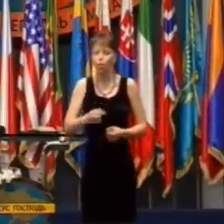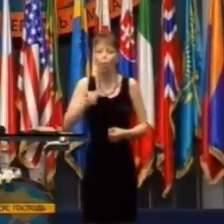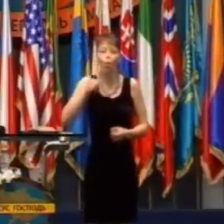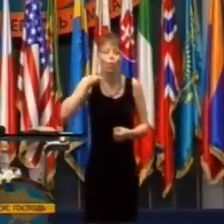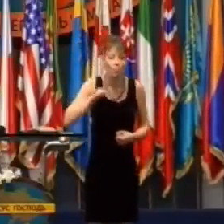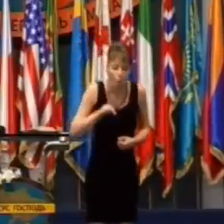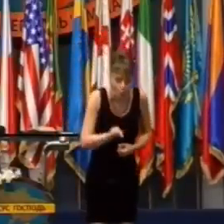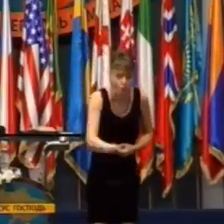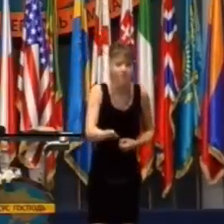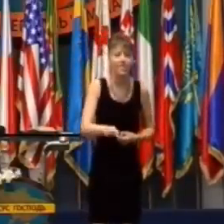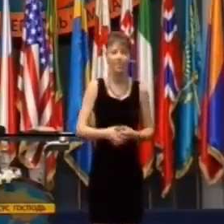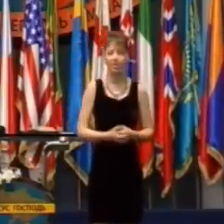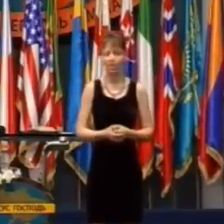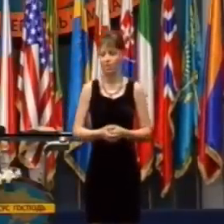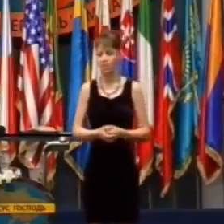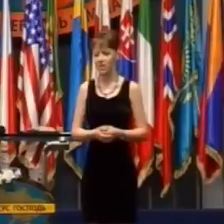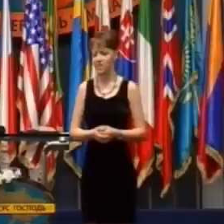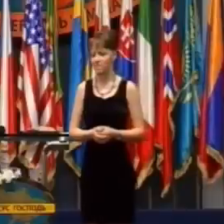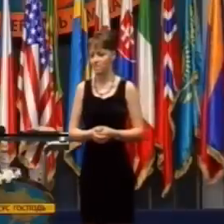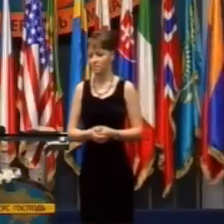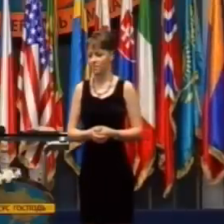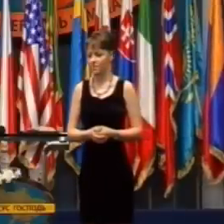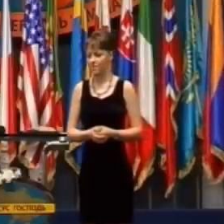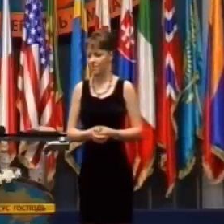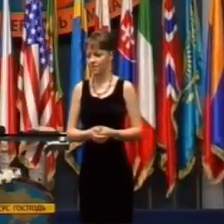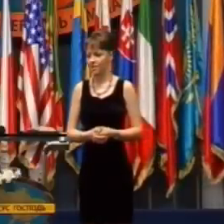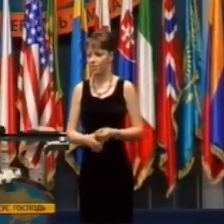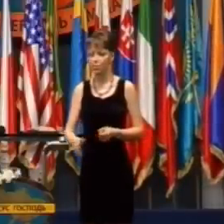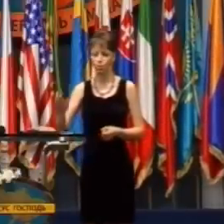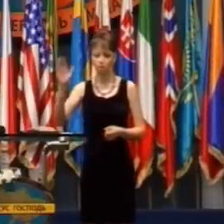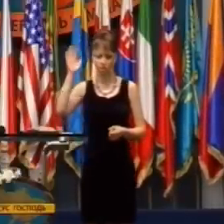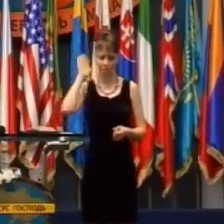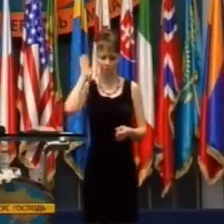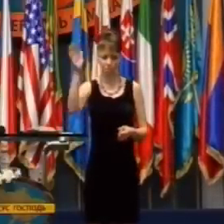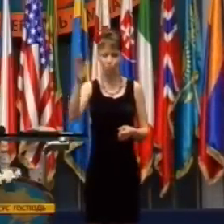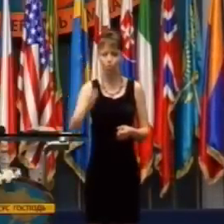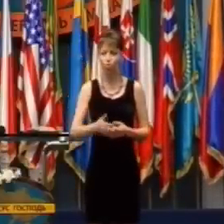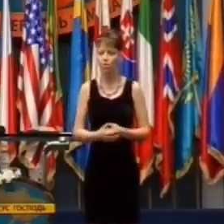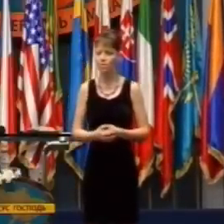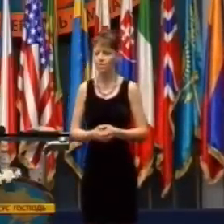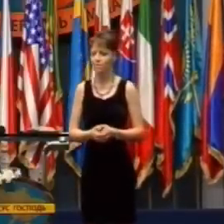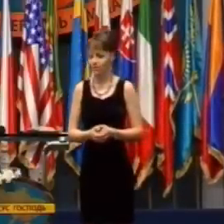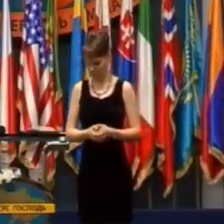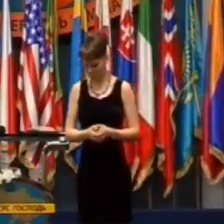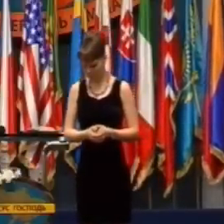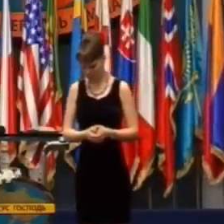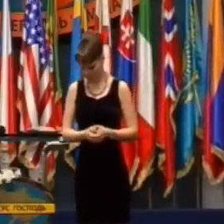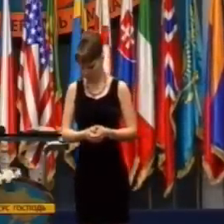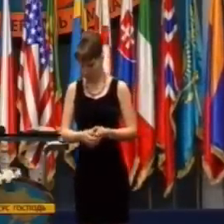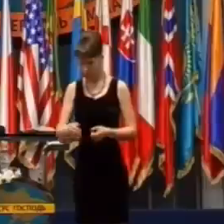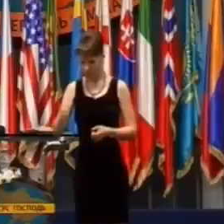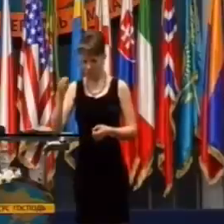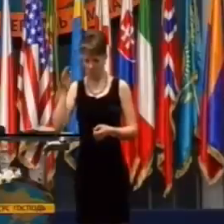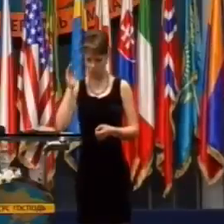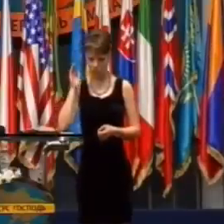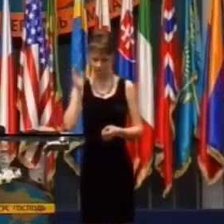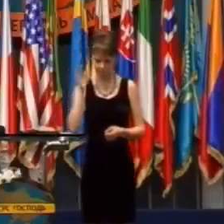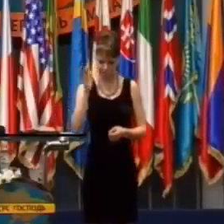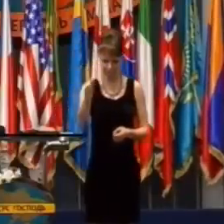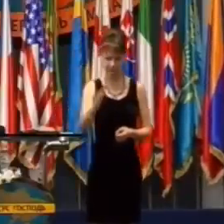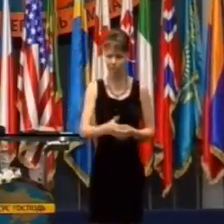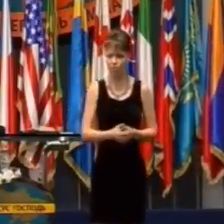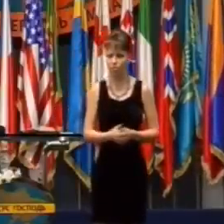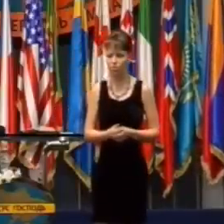Čo môže urobiť cez vás? Musíte to hovoriť Bohu, musíte to